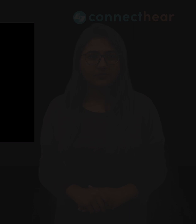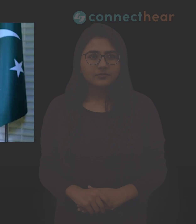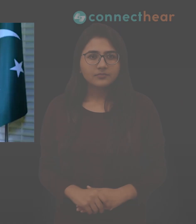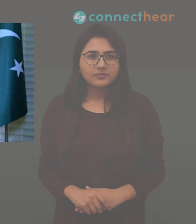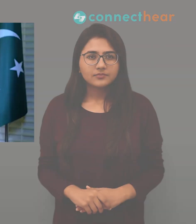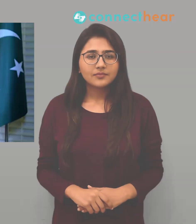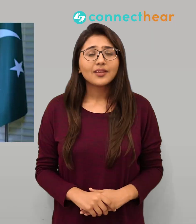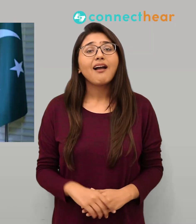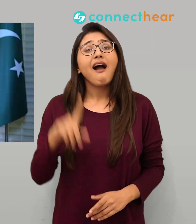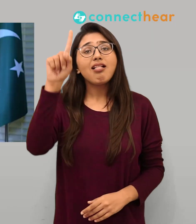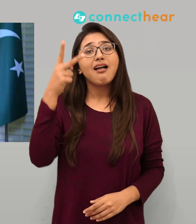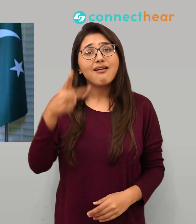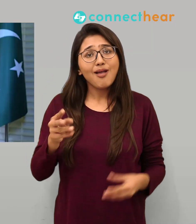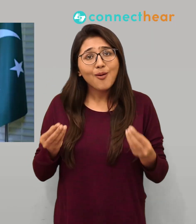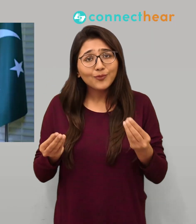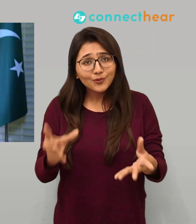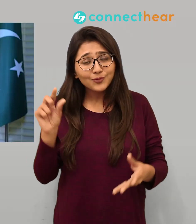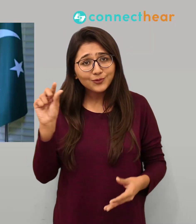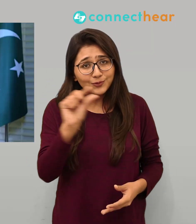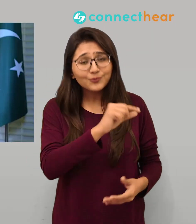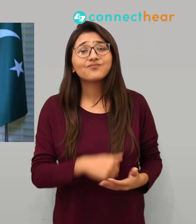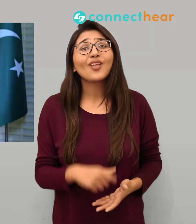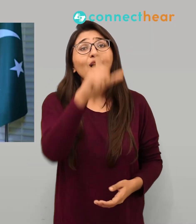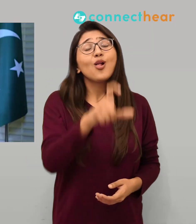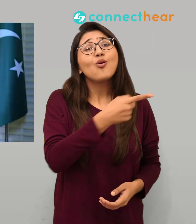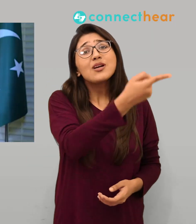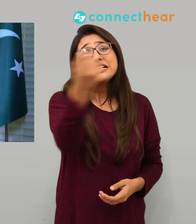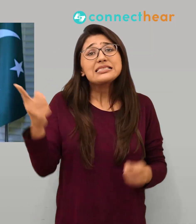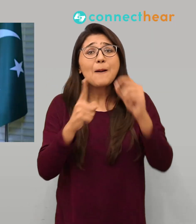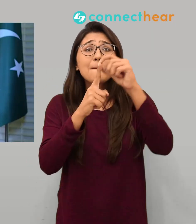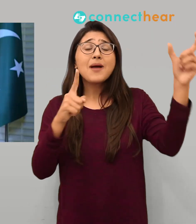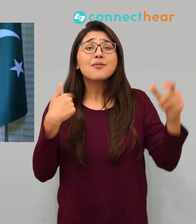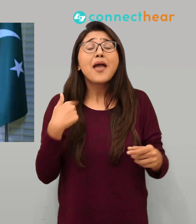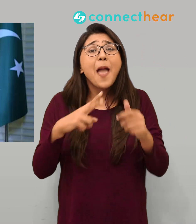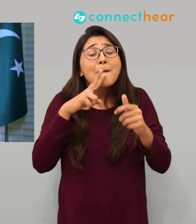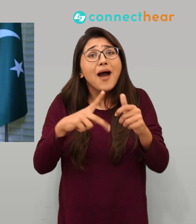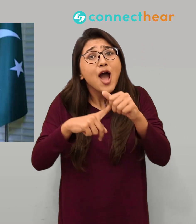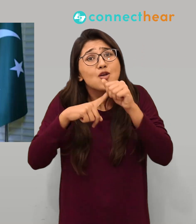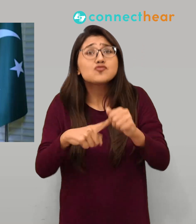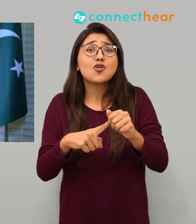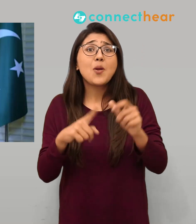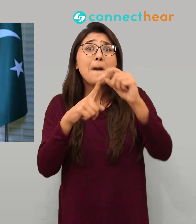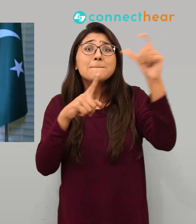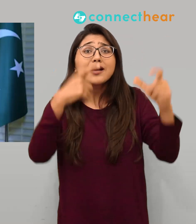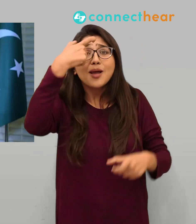بسم اللہ الرحمن الرحیم میرے پاکستانیوں آج میں آپ سے ایک ملک کے اہم مسئلے پہ بات کرنا چاہتا ہوں